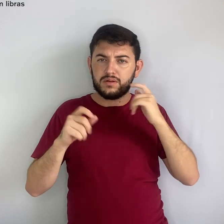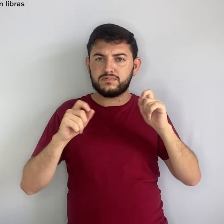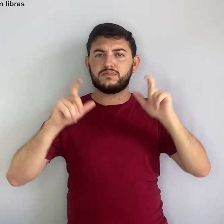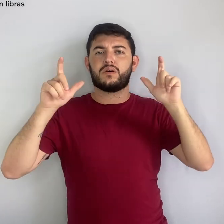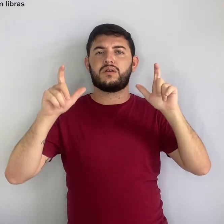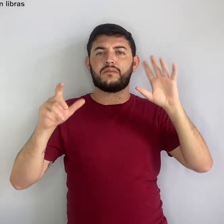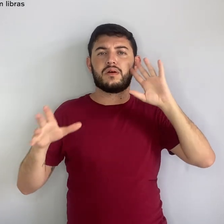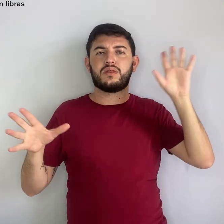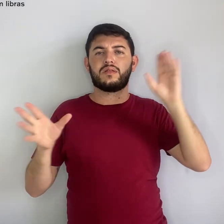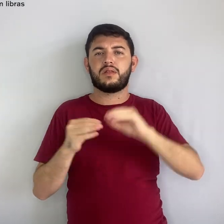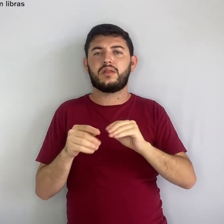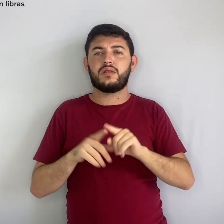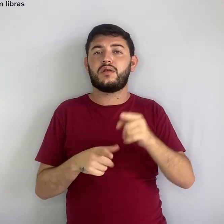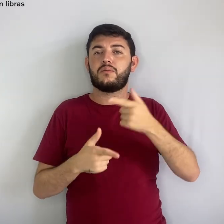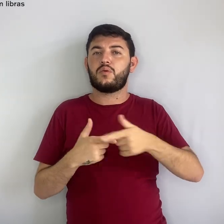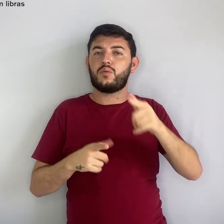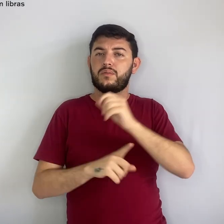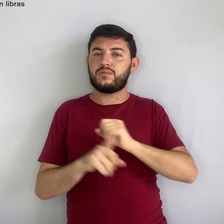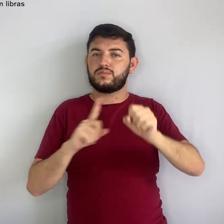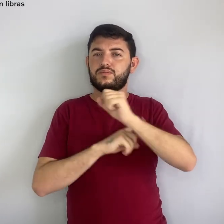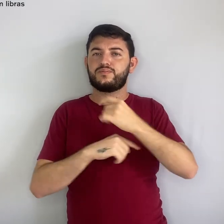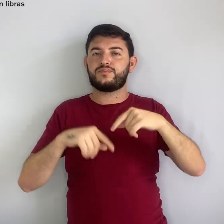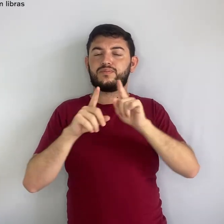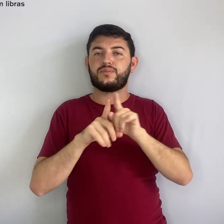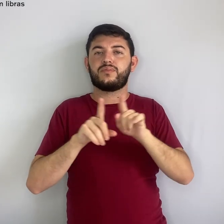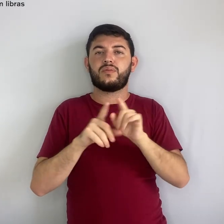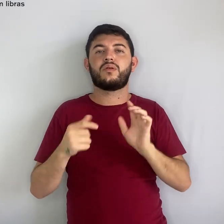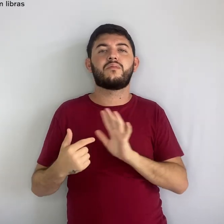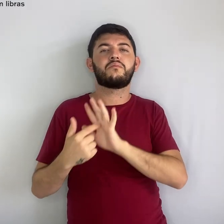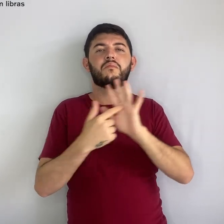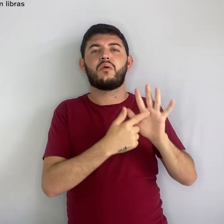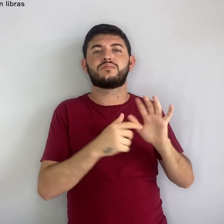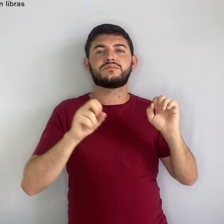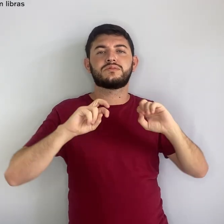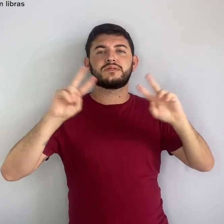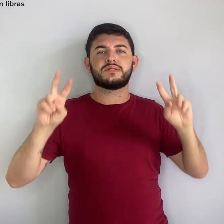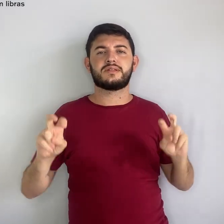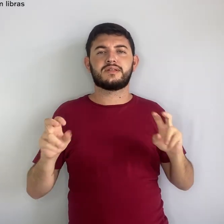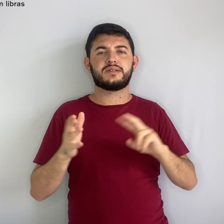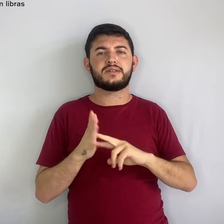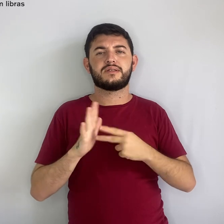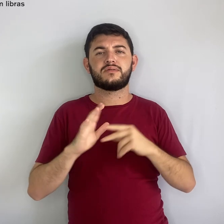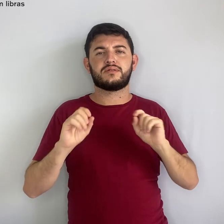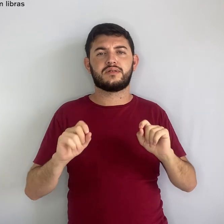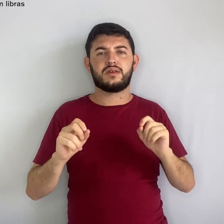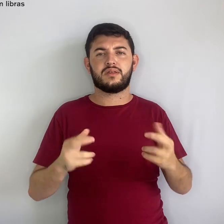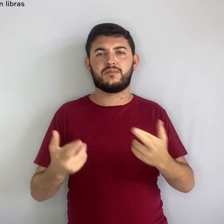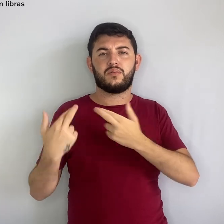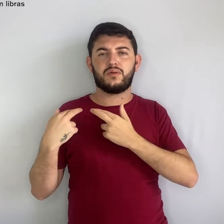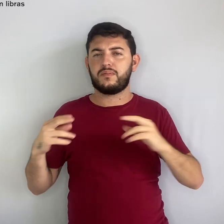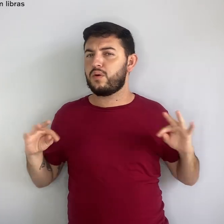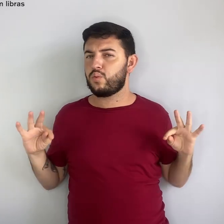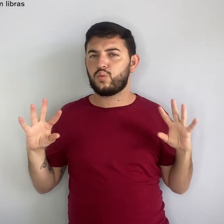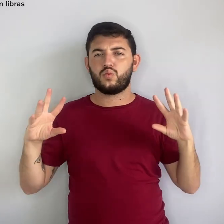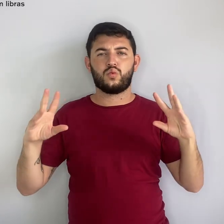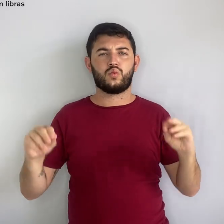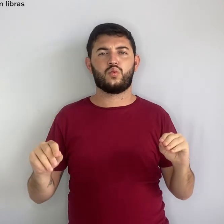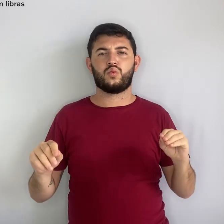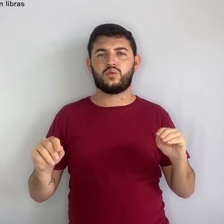sociais e mostrar essas questões que são de responsabilidade de todos e não somente